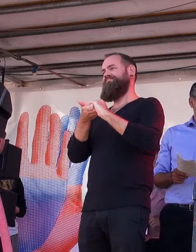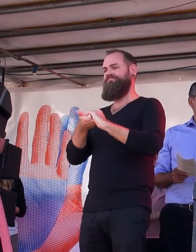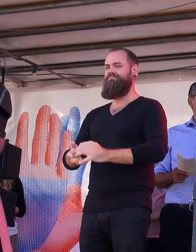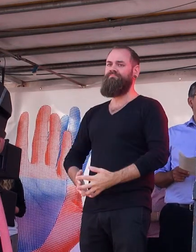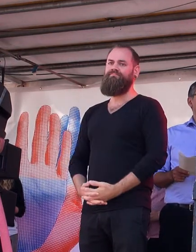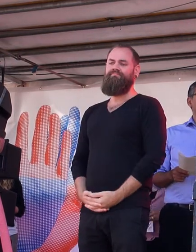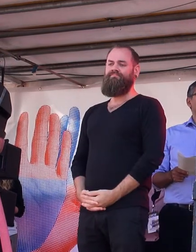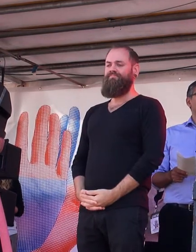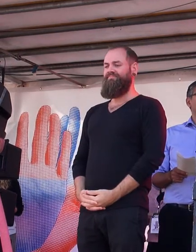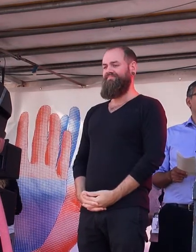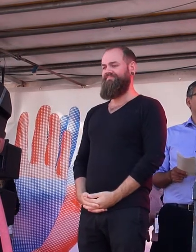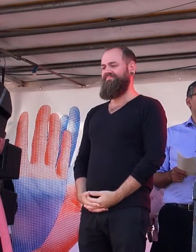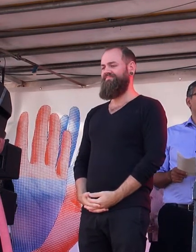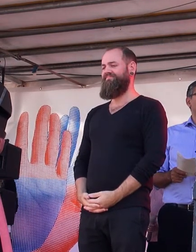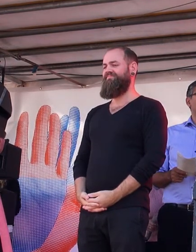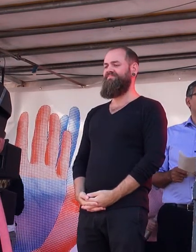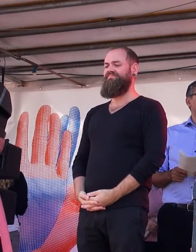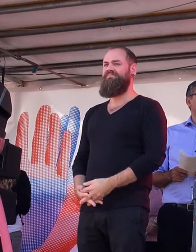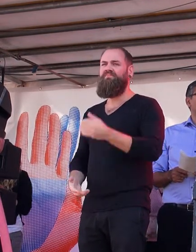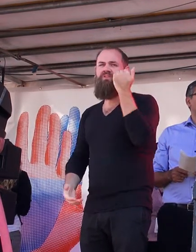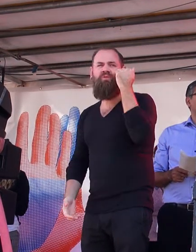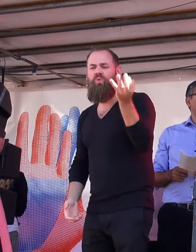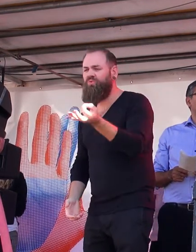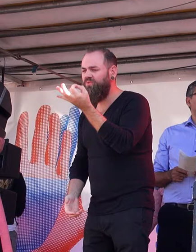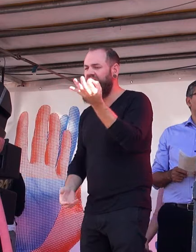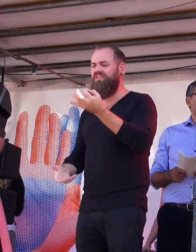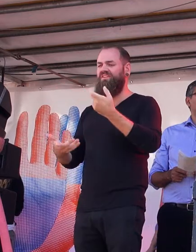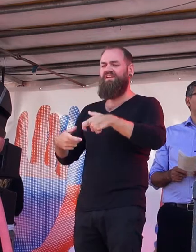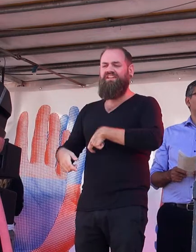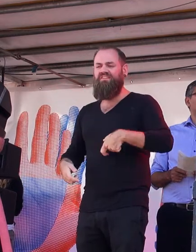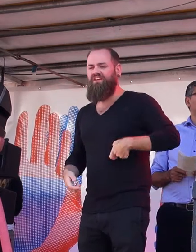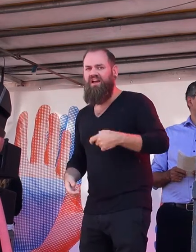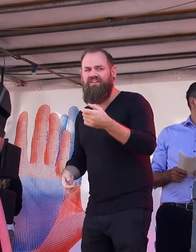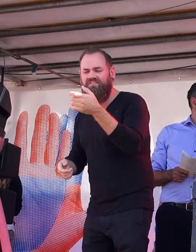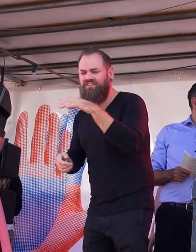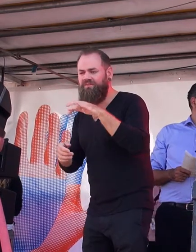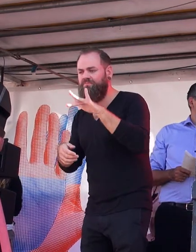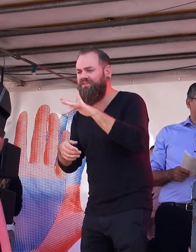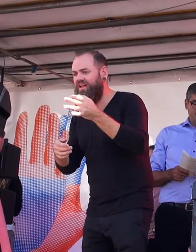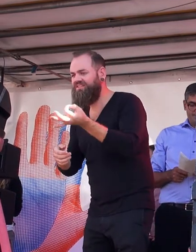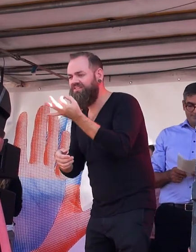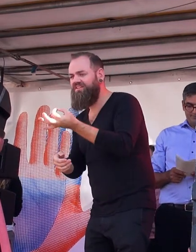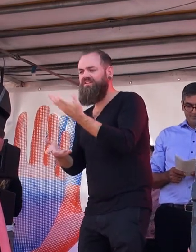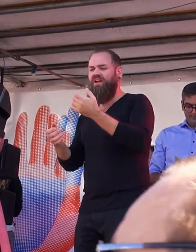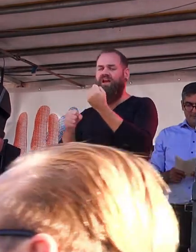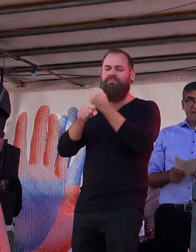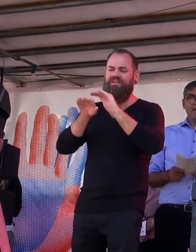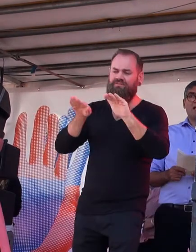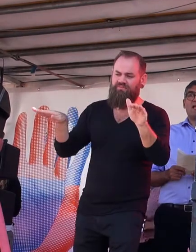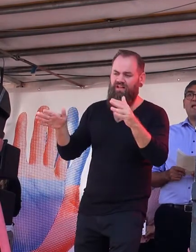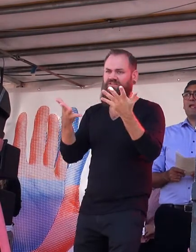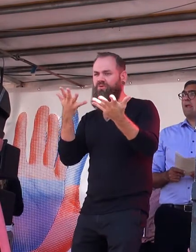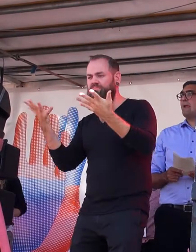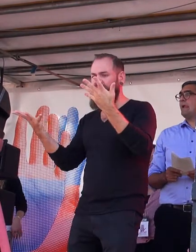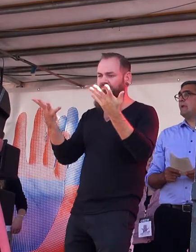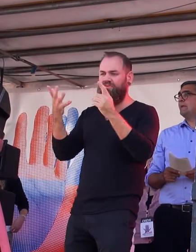Wohnungsnot, fehlende Kita-Plätze, unsichere Arbeitsplätze, niedrige Renten, geschlossene